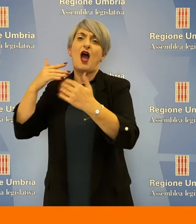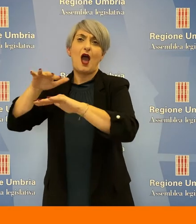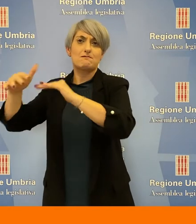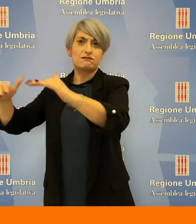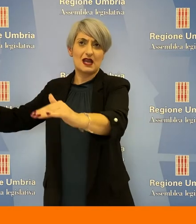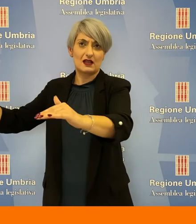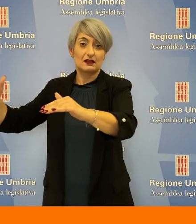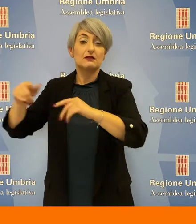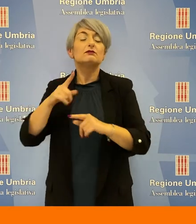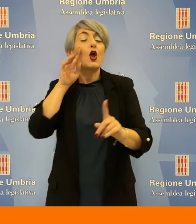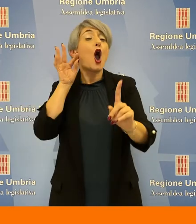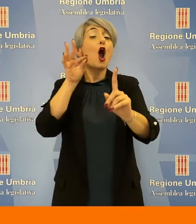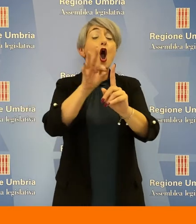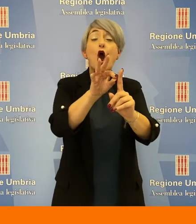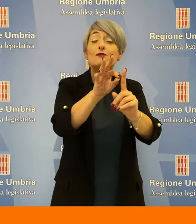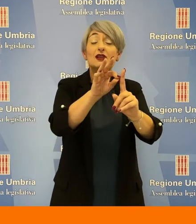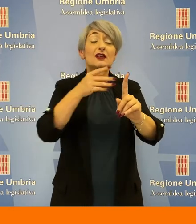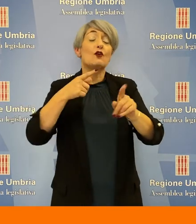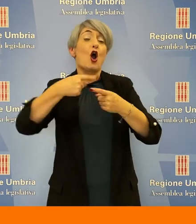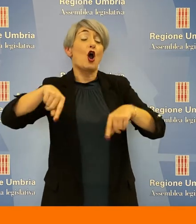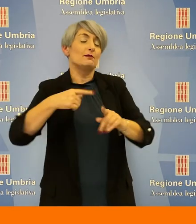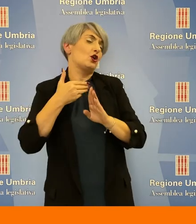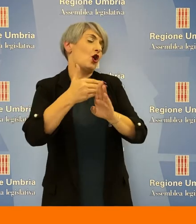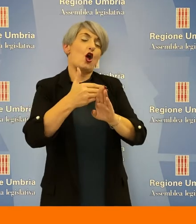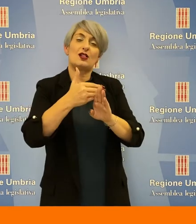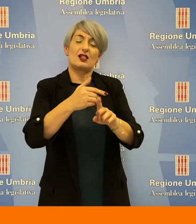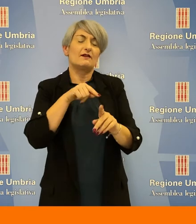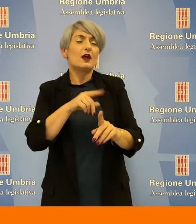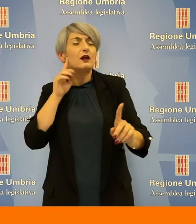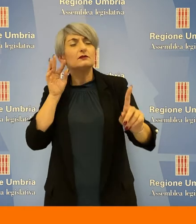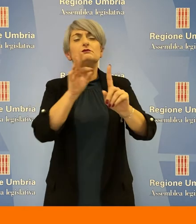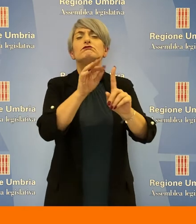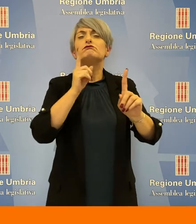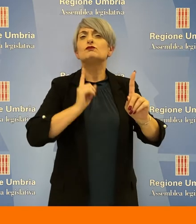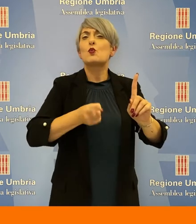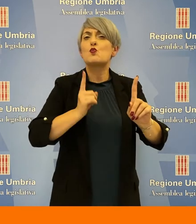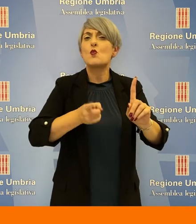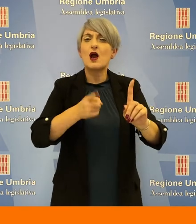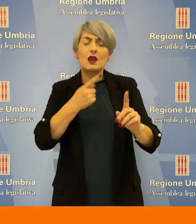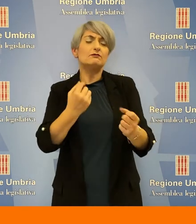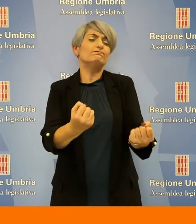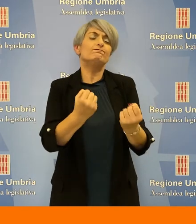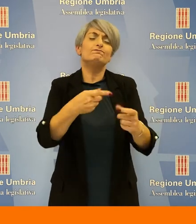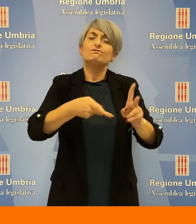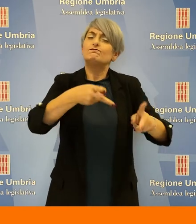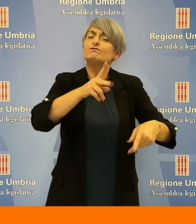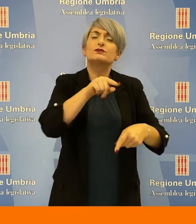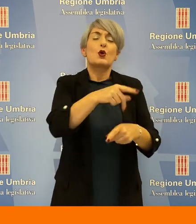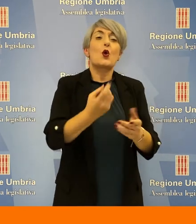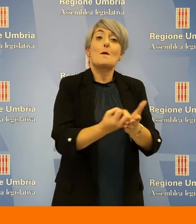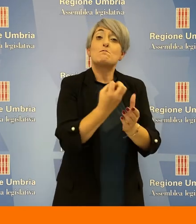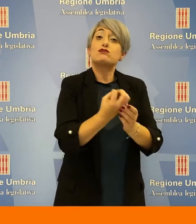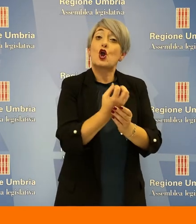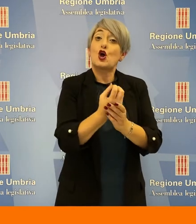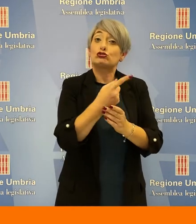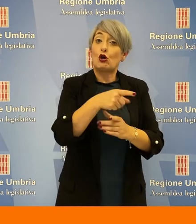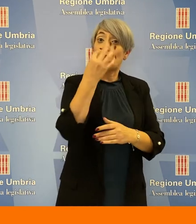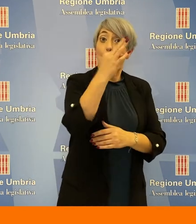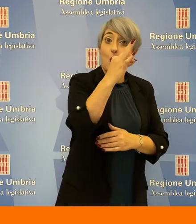L'obiettivo condiviso dalla commissione è quello di puntare con sempre maggiore forza sulla qualità del prodotto e completare il quadro